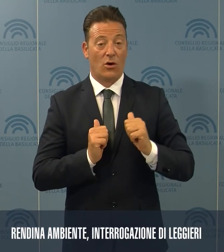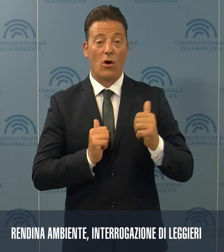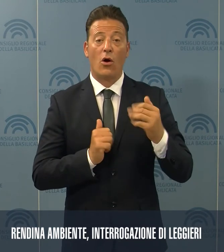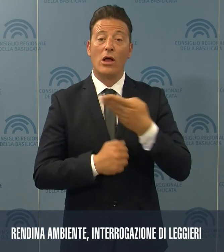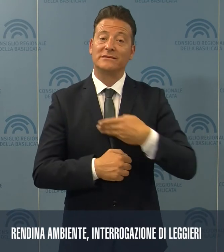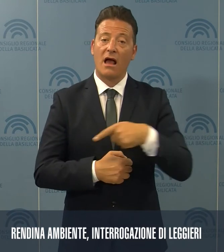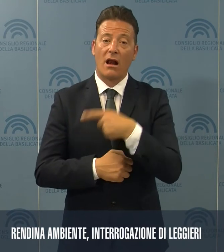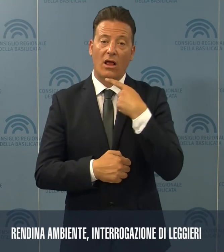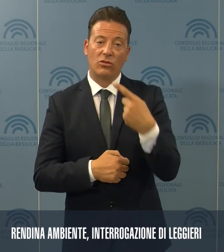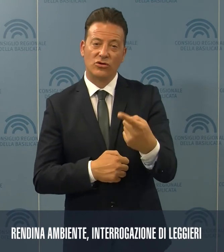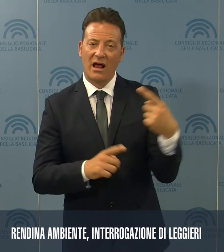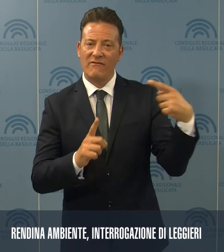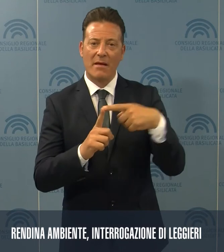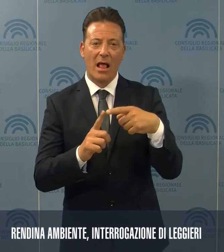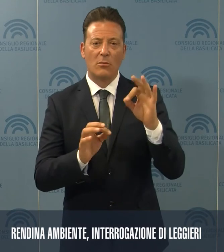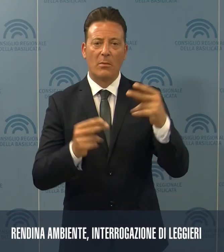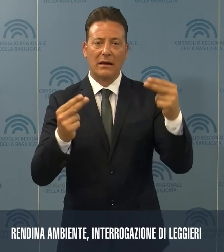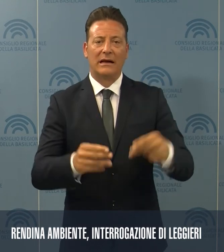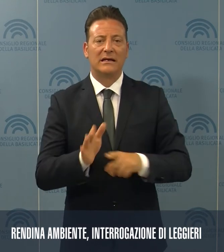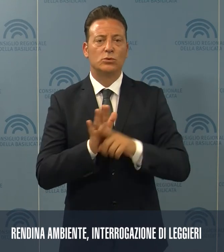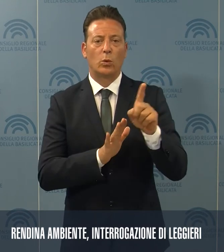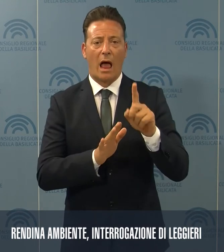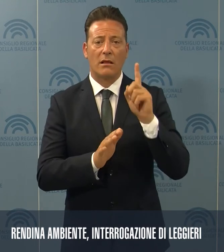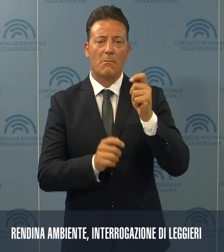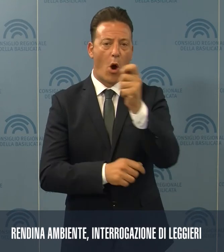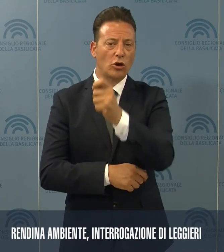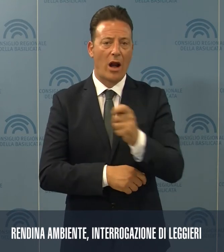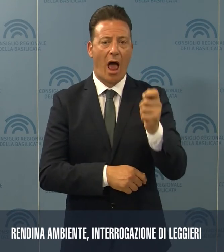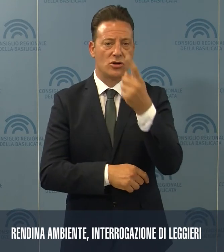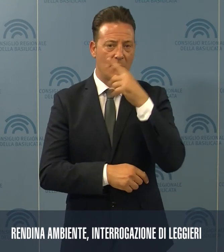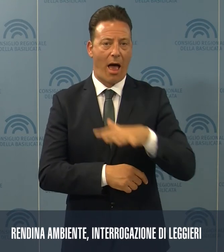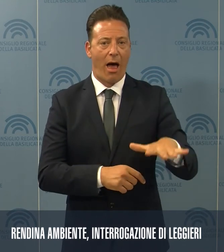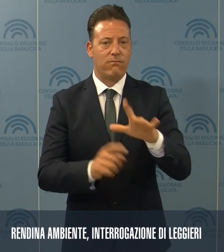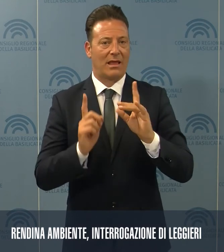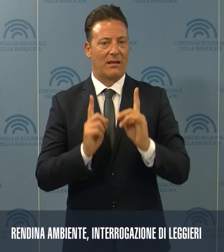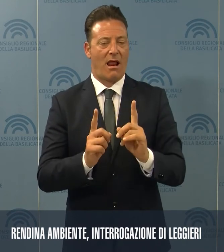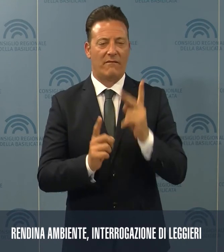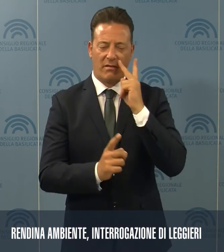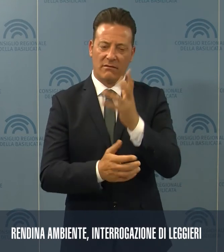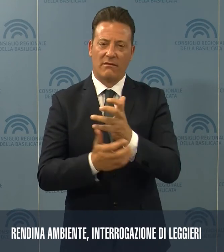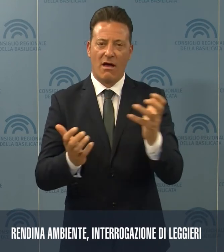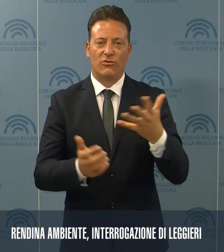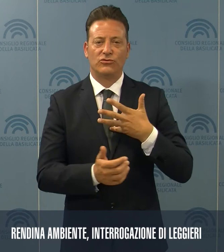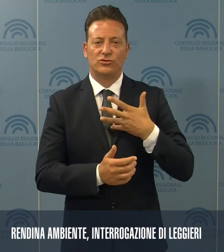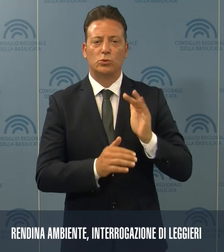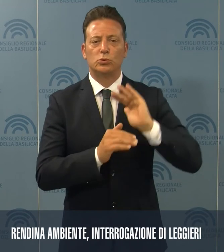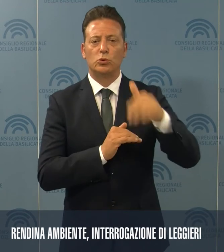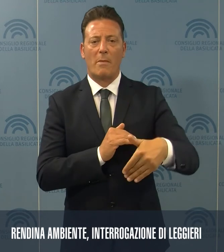riferimento ai risultati degli ultimi monitoraggi ambientali che hanno evidenziato un superamento delle